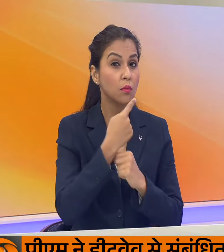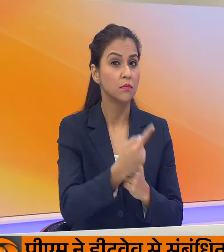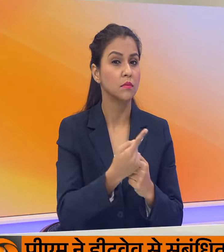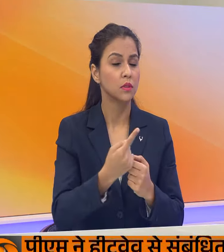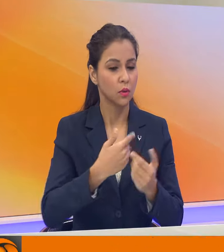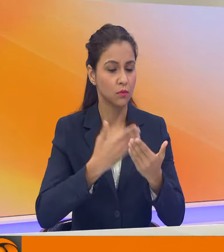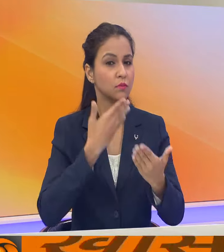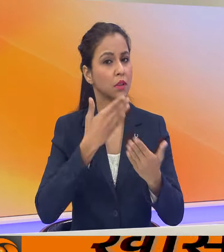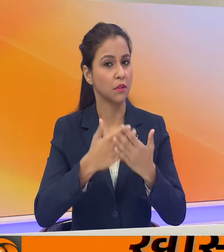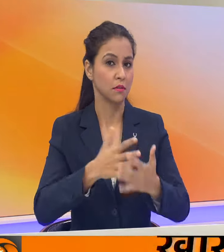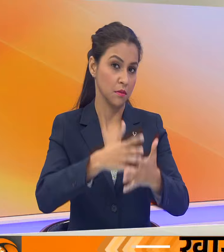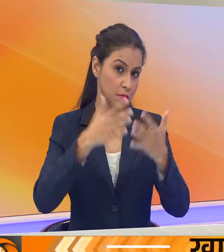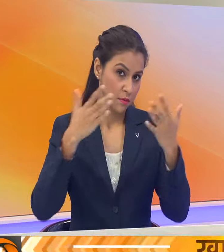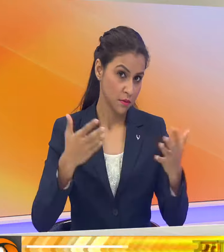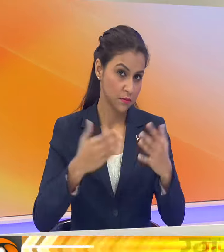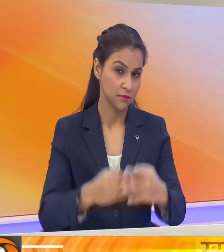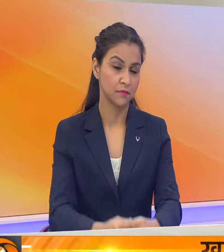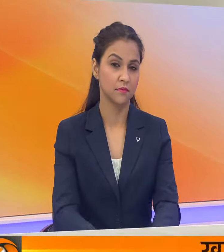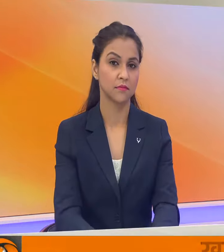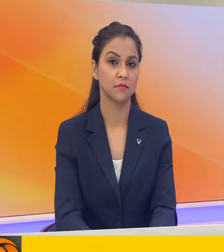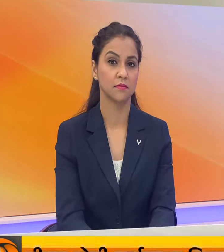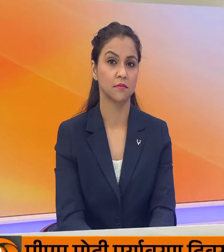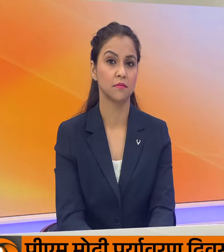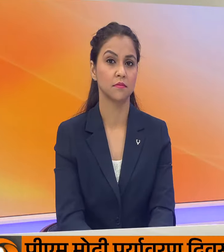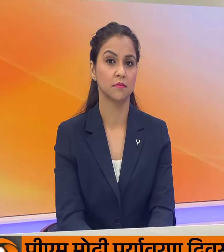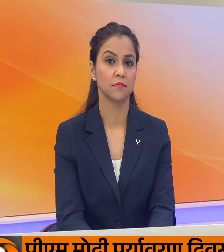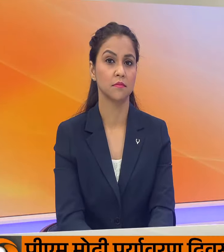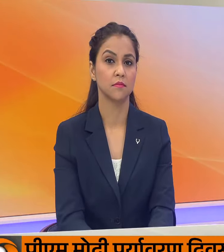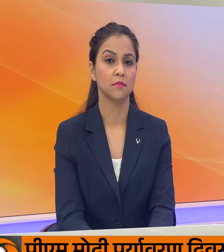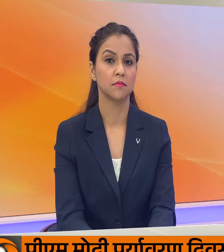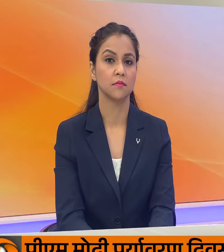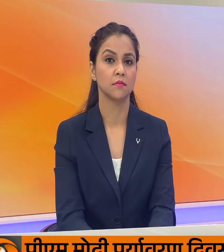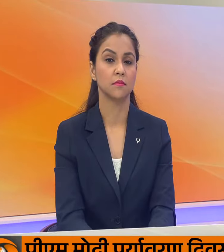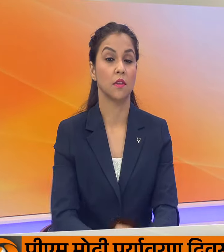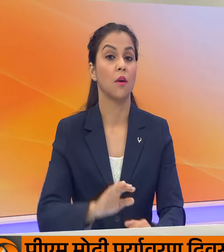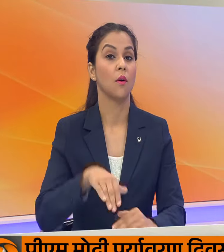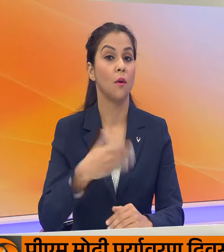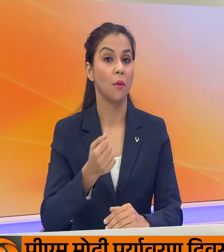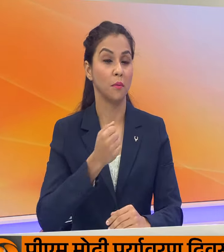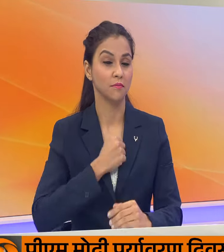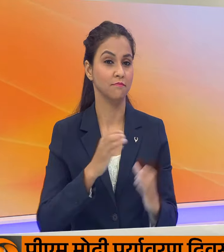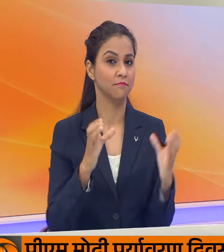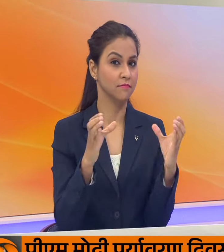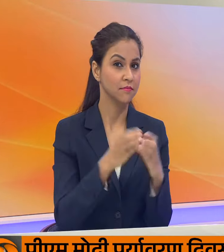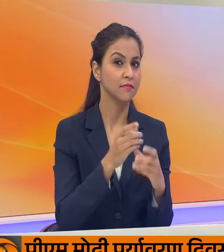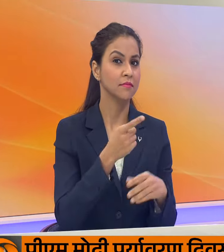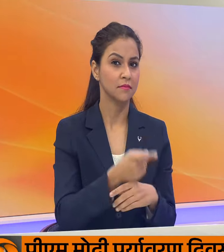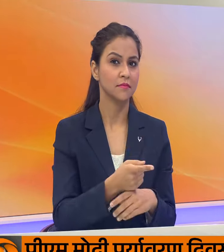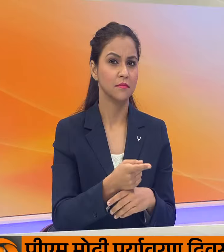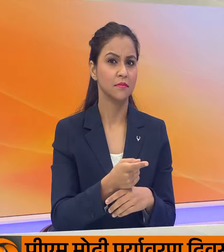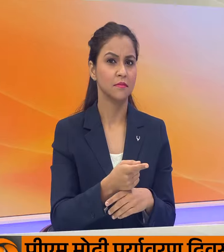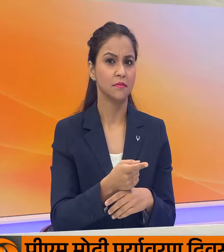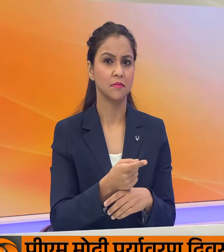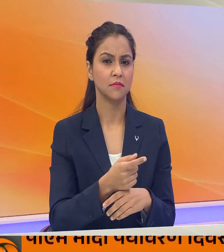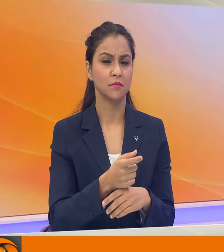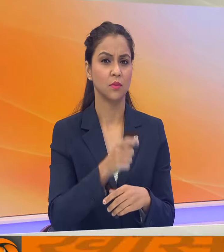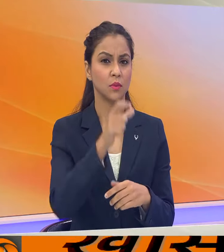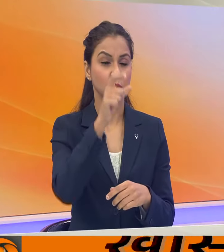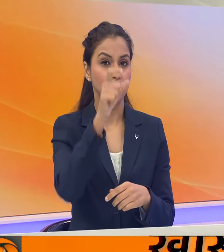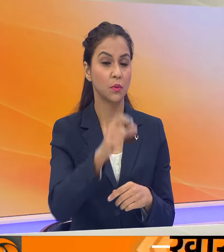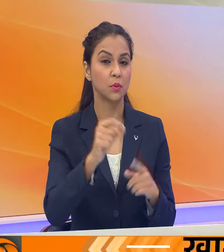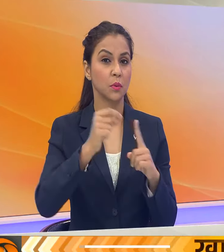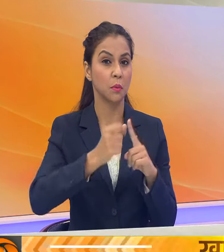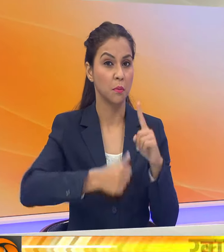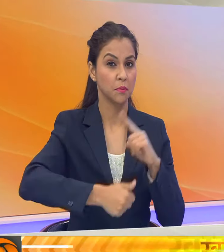दन्यबाद देना चाहता हूं और मेरा पर्टी का प्रेसिडेंड